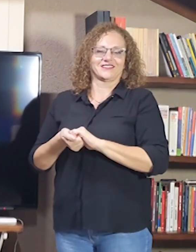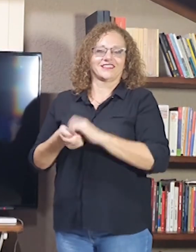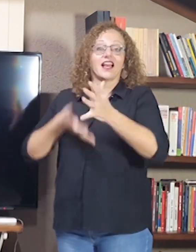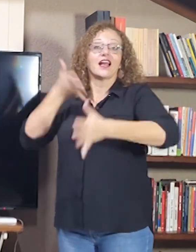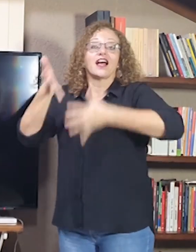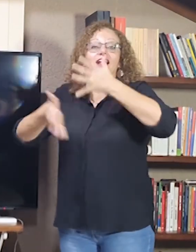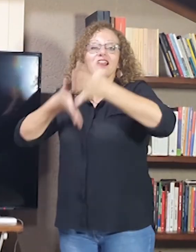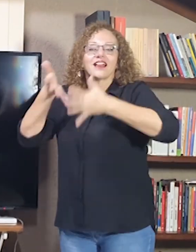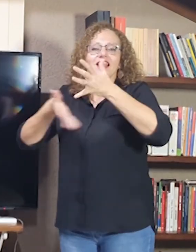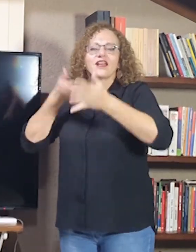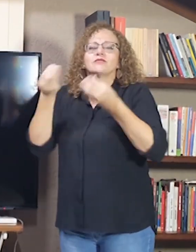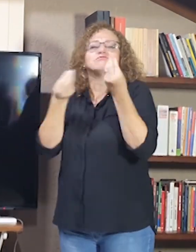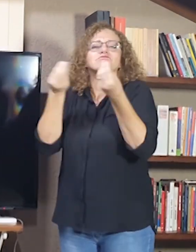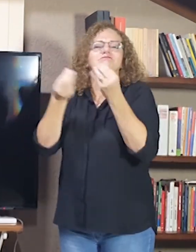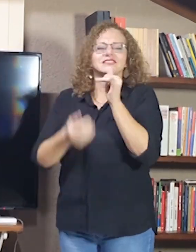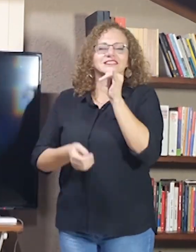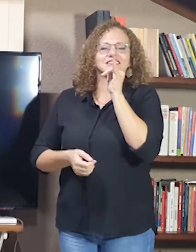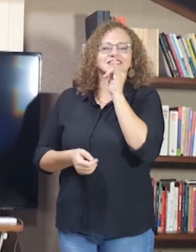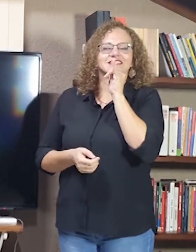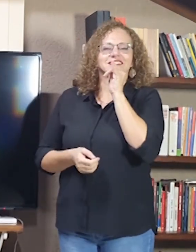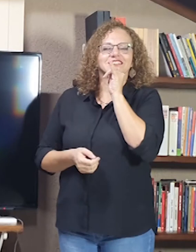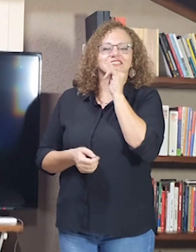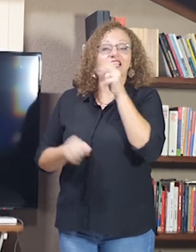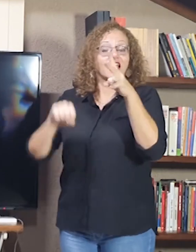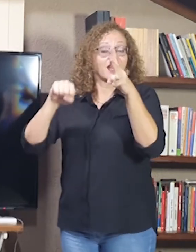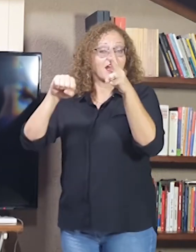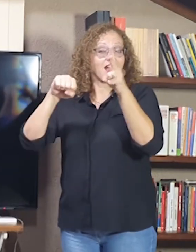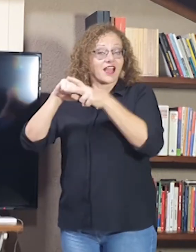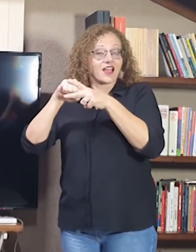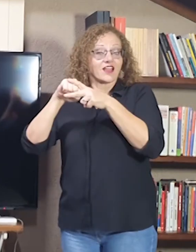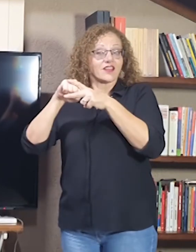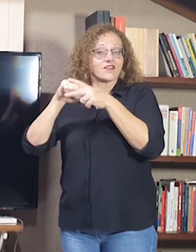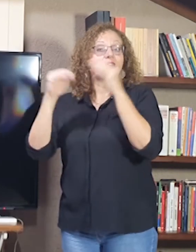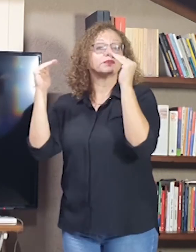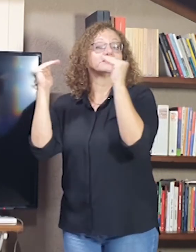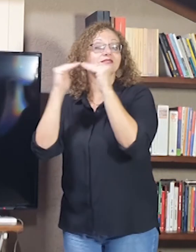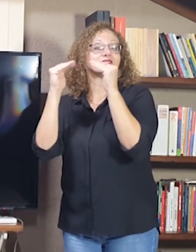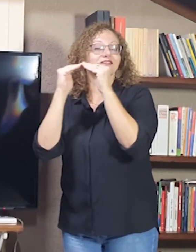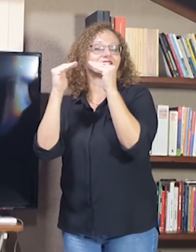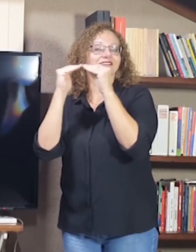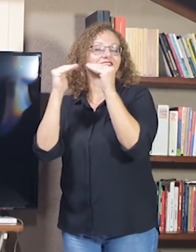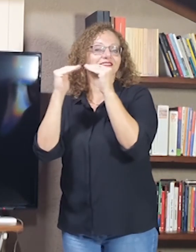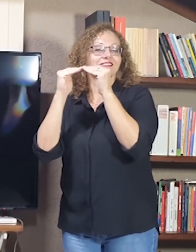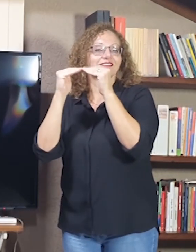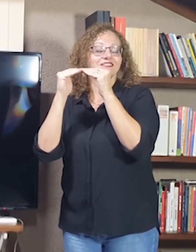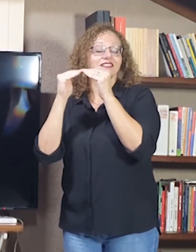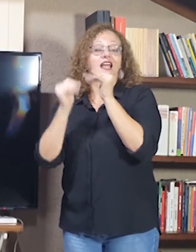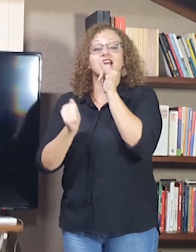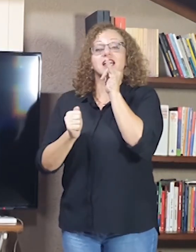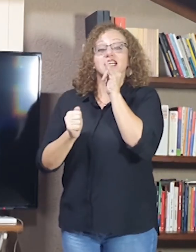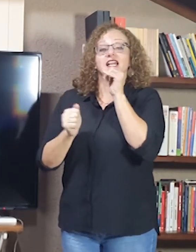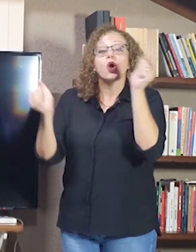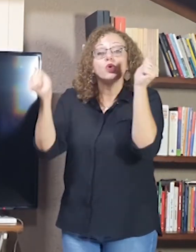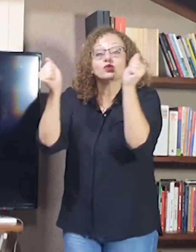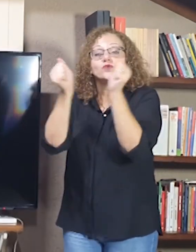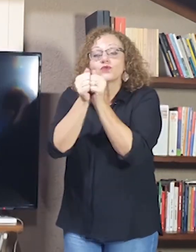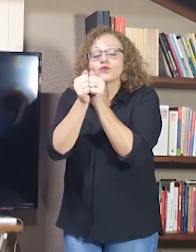Na Libras, nós temos alguns exemplos. O verbo vem concordar com o sujeito